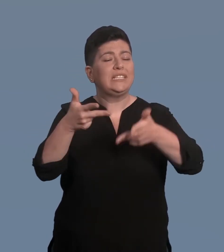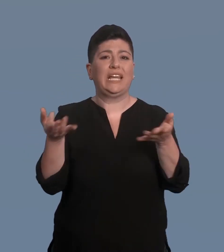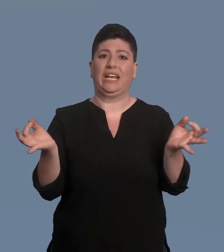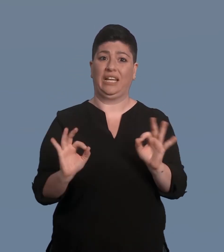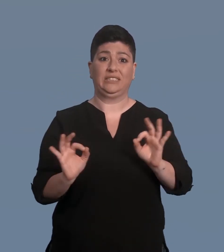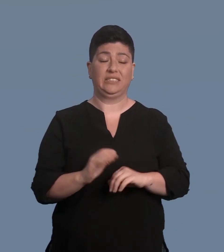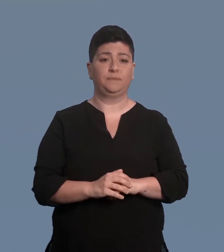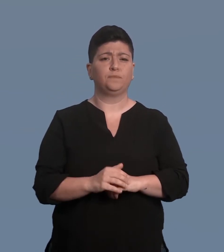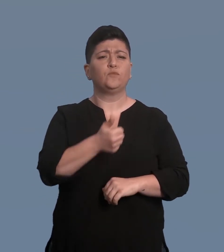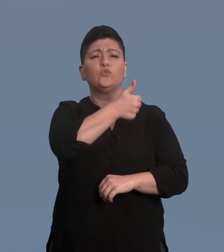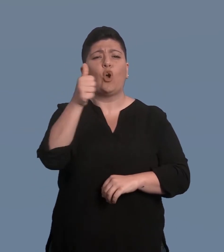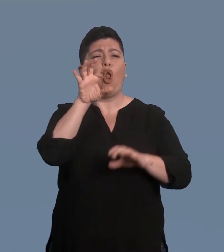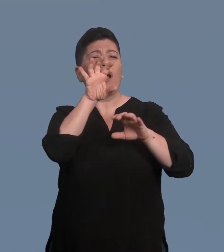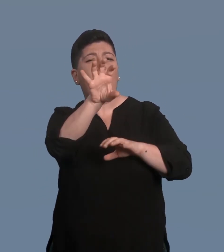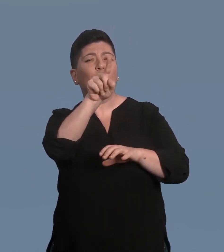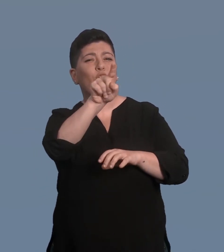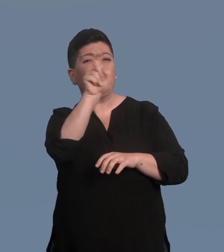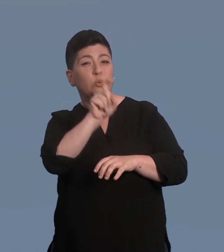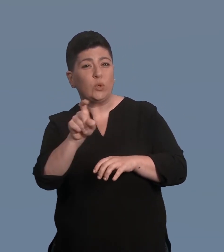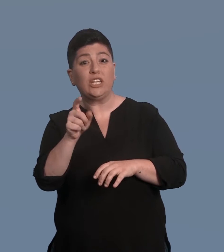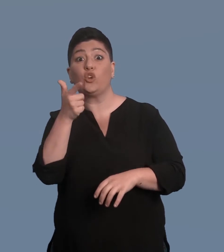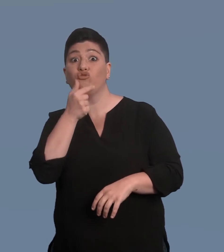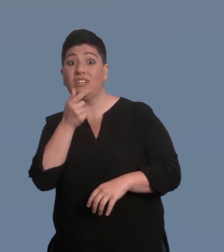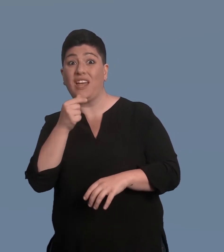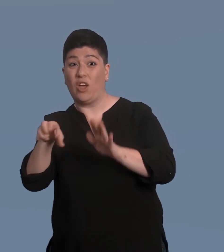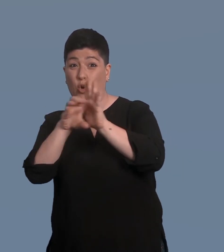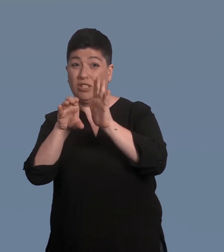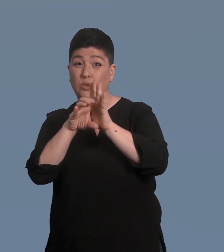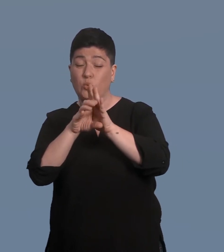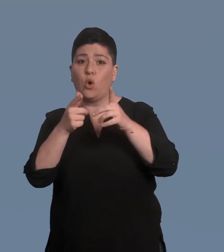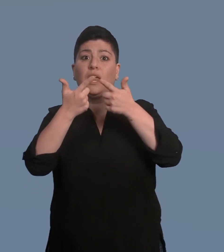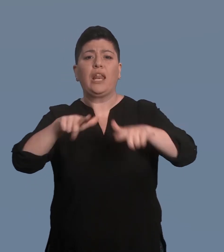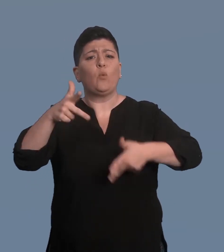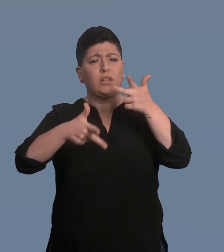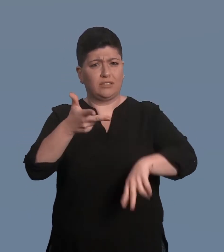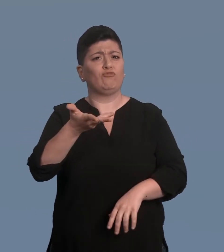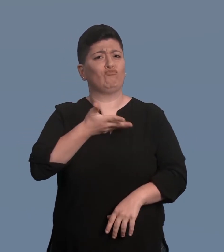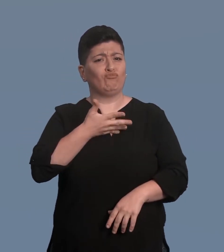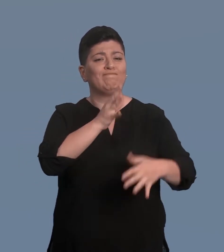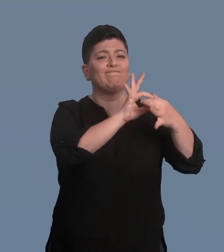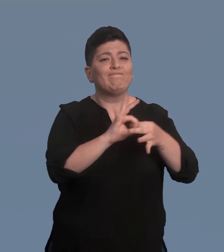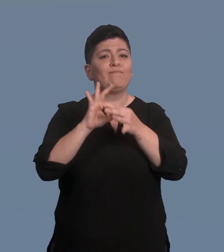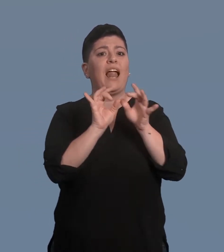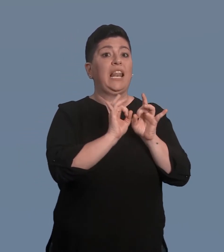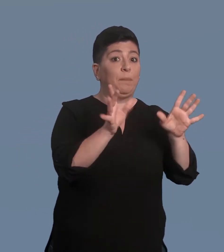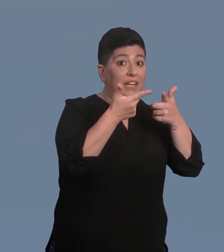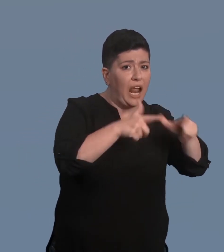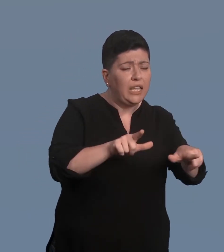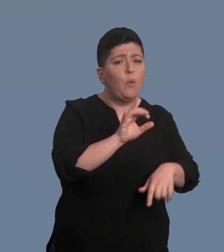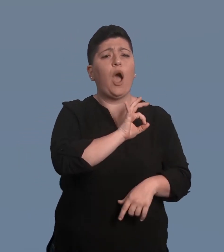segni. Fanno eccezione i cantoni di Zurigo e Ginevra, le cui costituzioni citano la lingua dei segni quale parte della libertà di